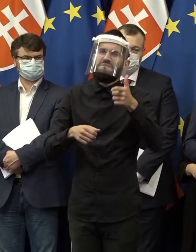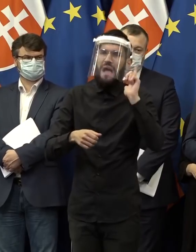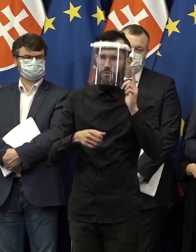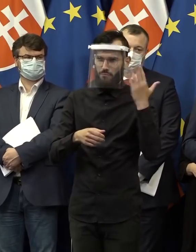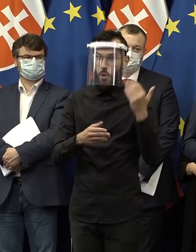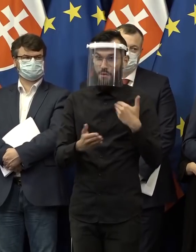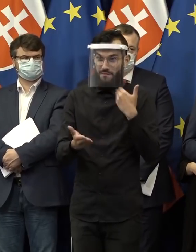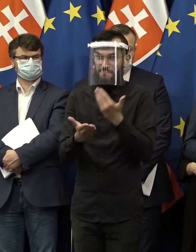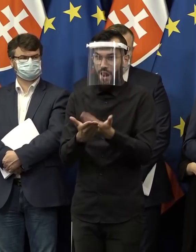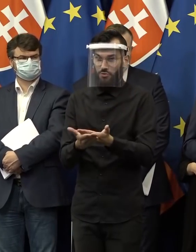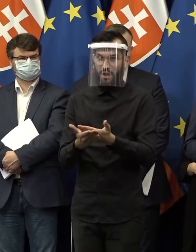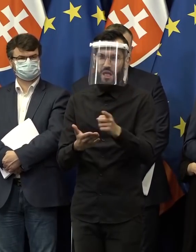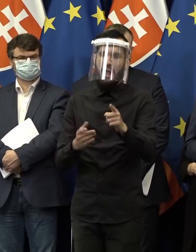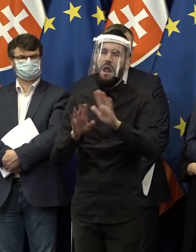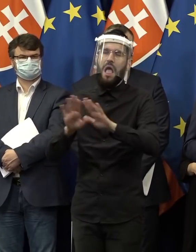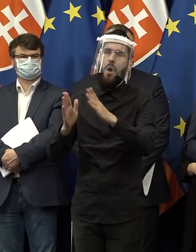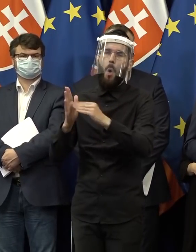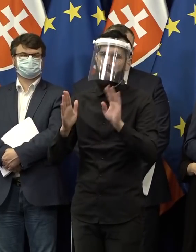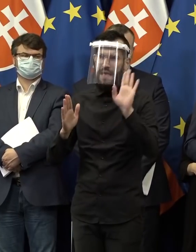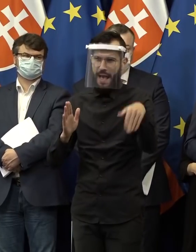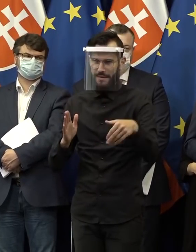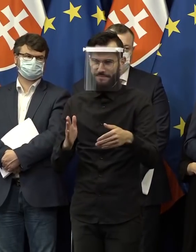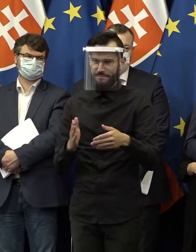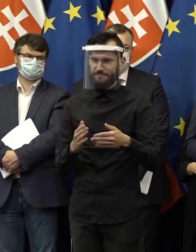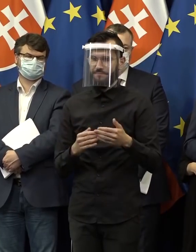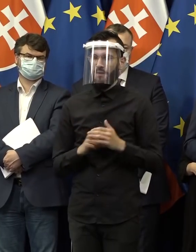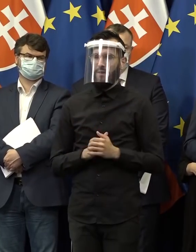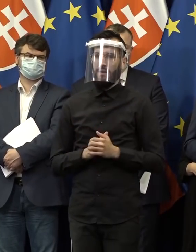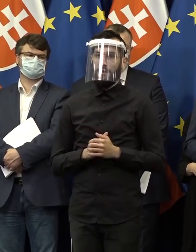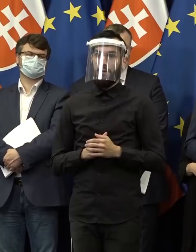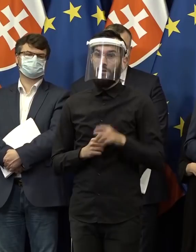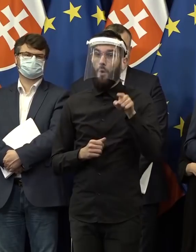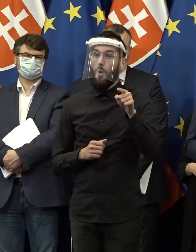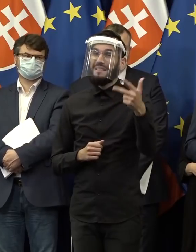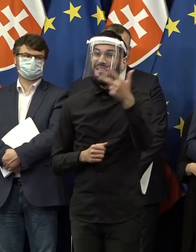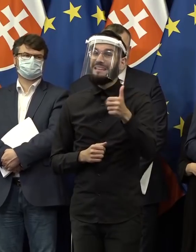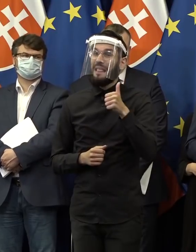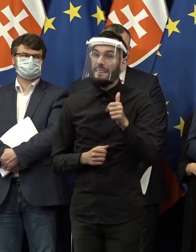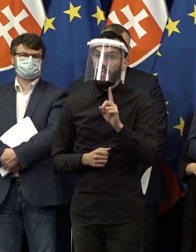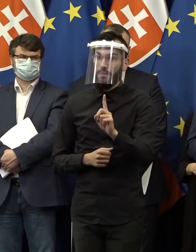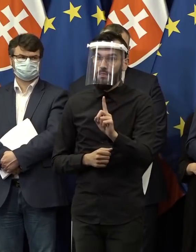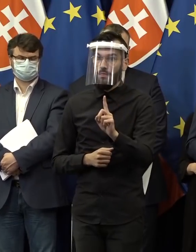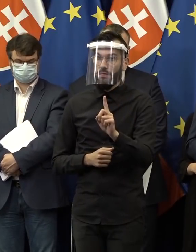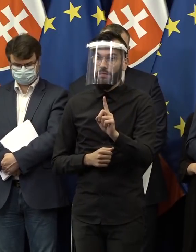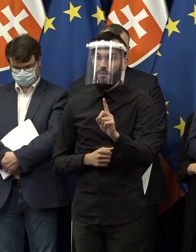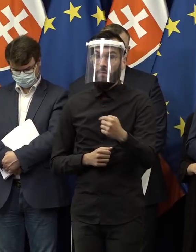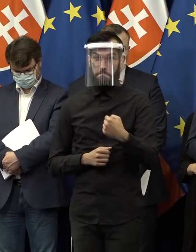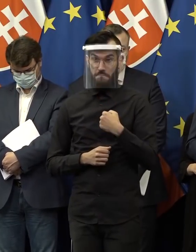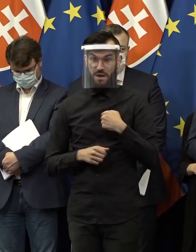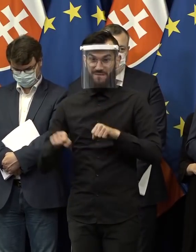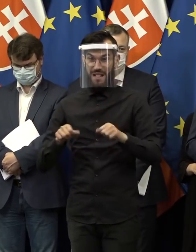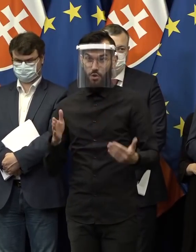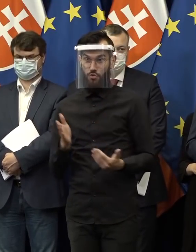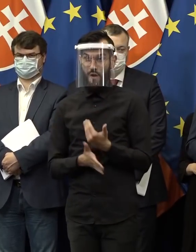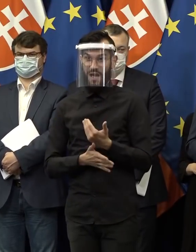predkladala, lenže to okopírovala, od tej predošlej. Mala na to 30 dní, ale táto vláda musela prijať